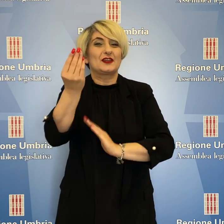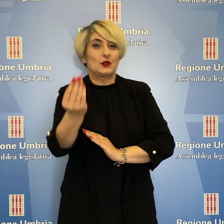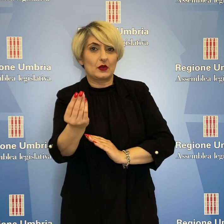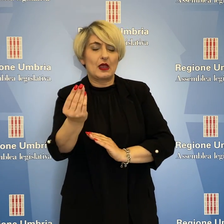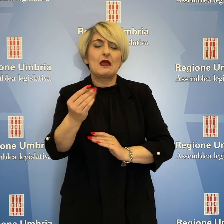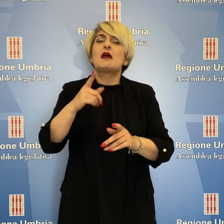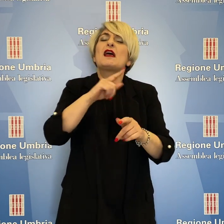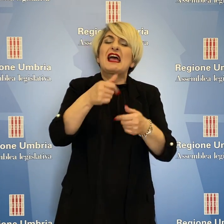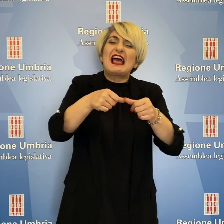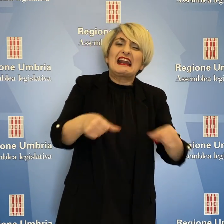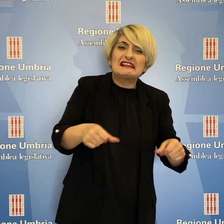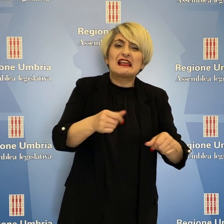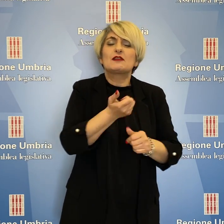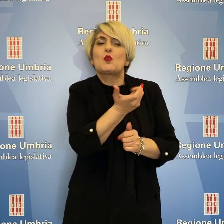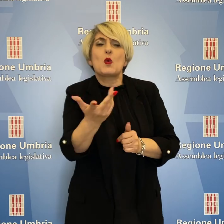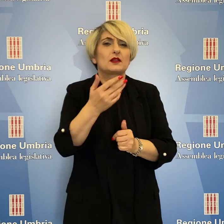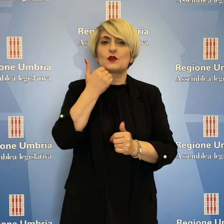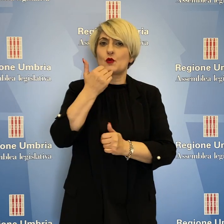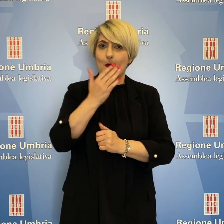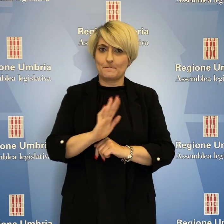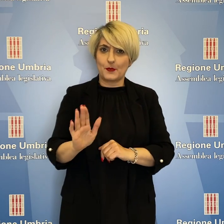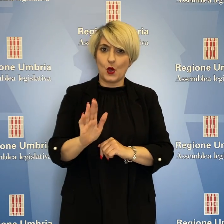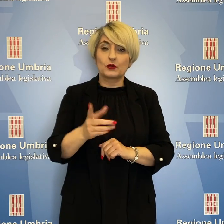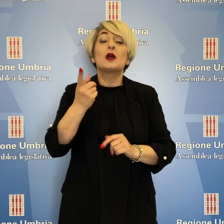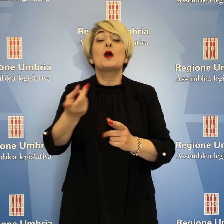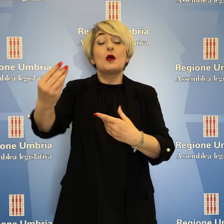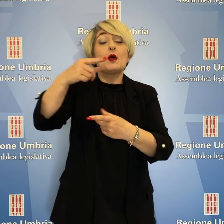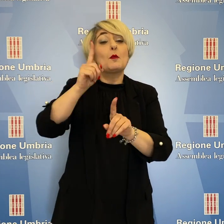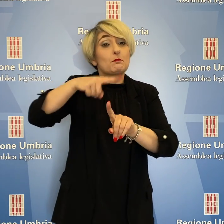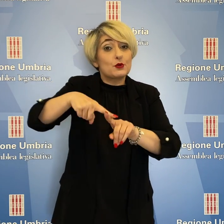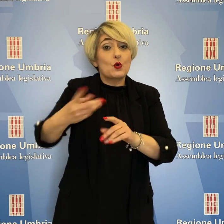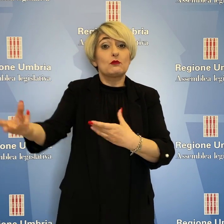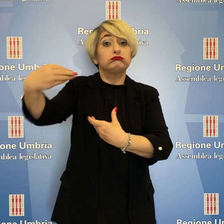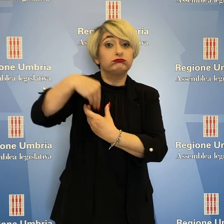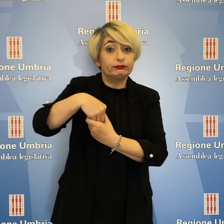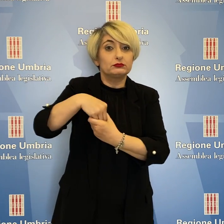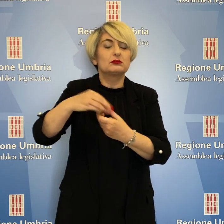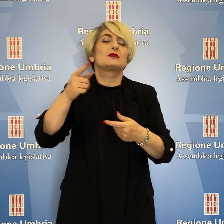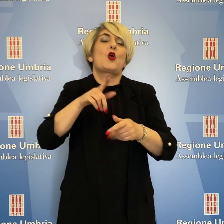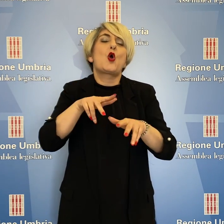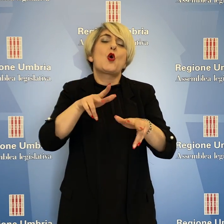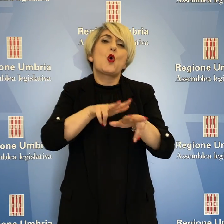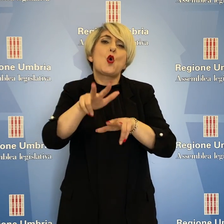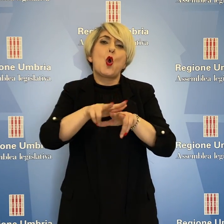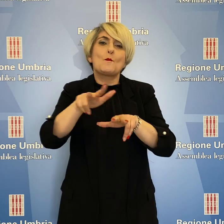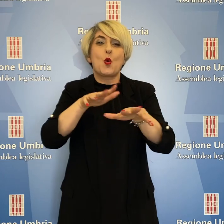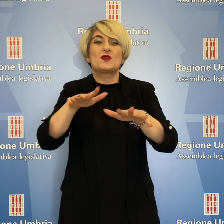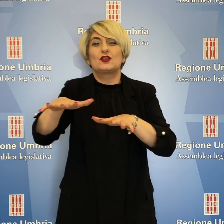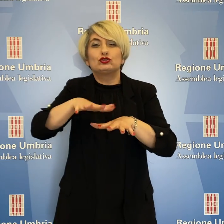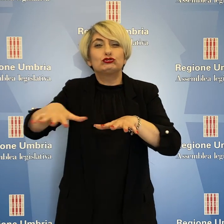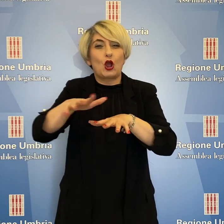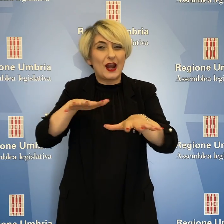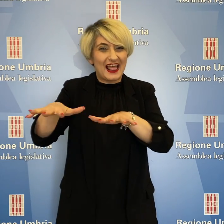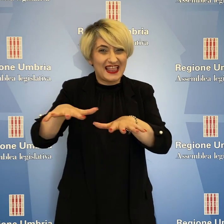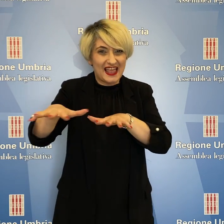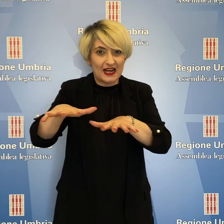popolazione residente, e comunque includendo i comuni del cratere e incrementando le risorse estanziate per la sua